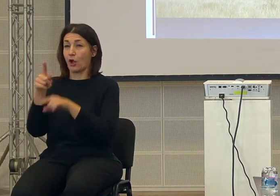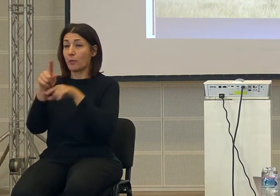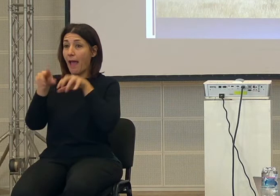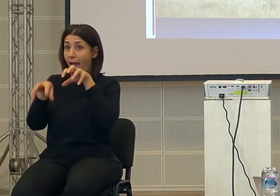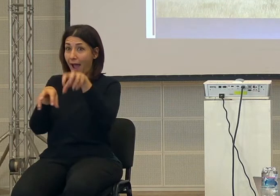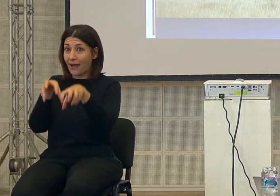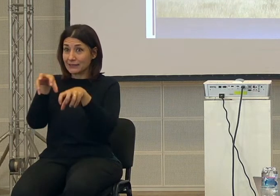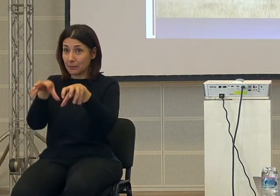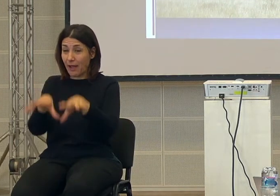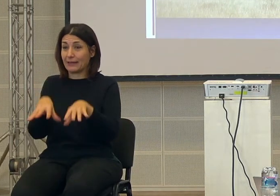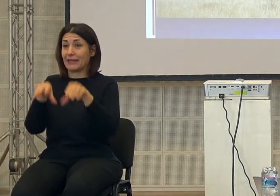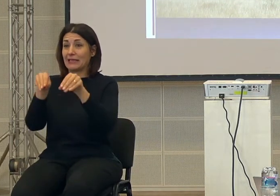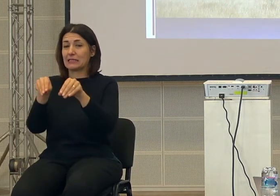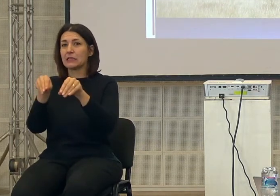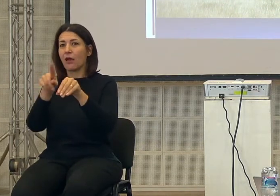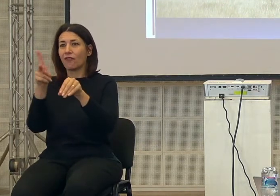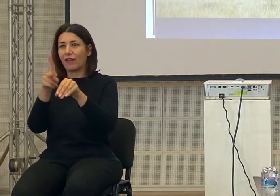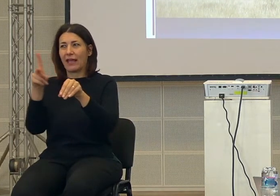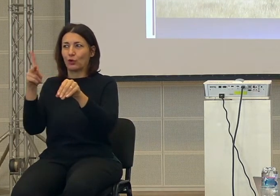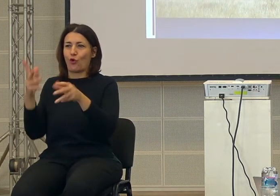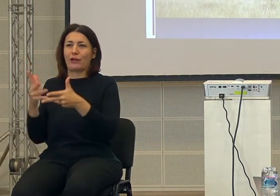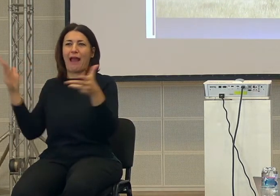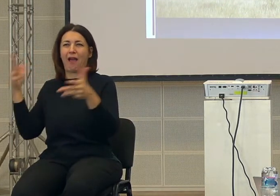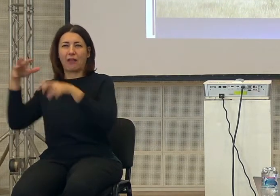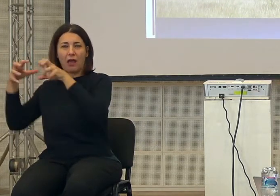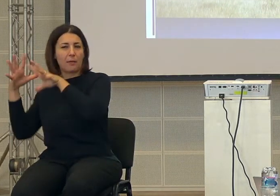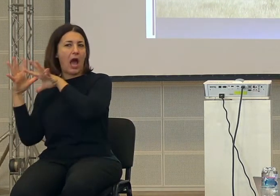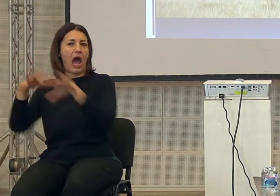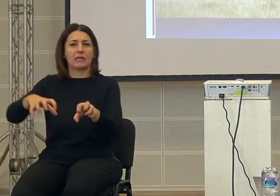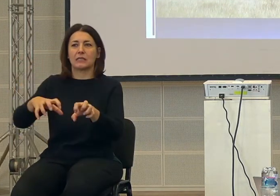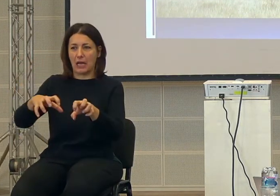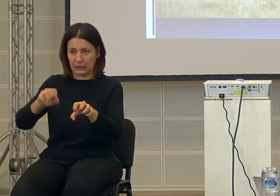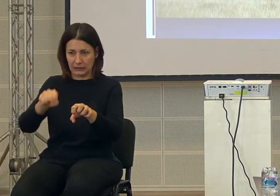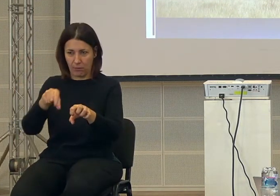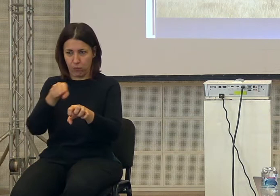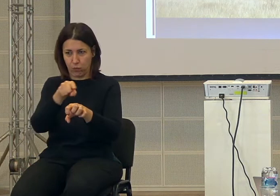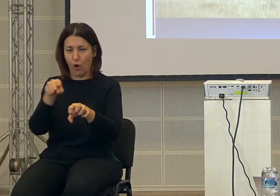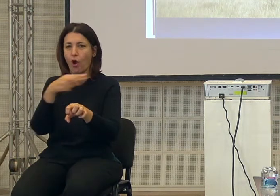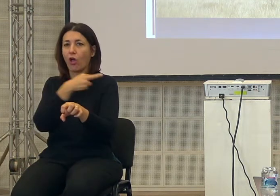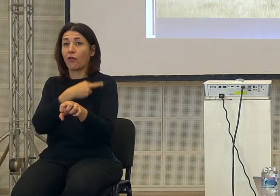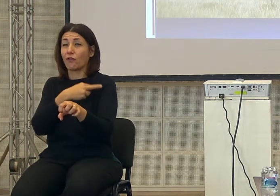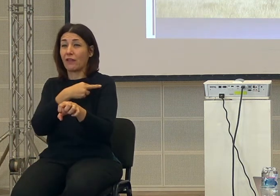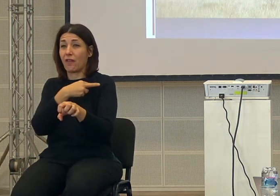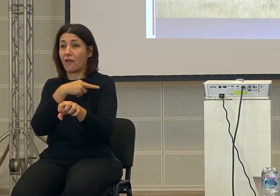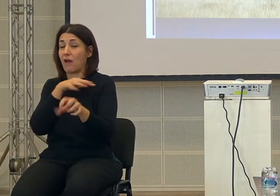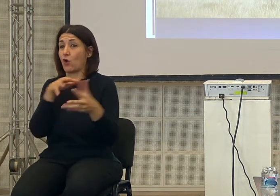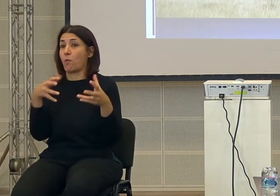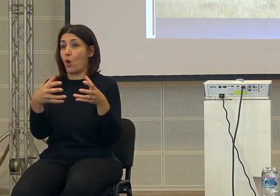potevano essere assaliti da grandi predatori e quindi vivevano in un mondo molto